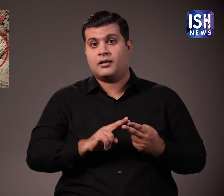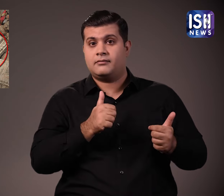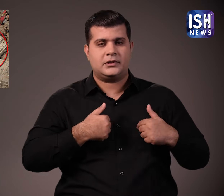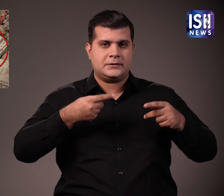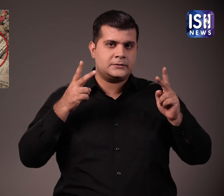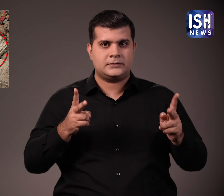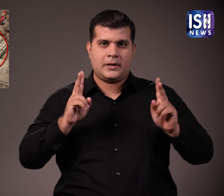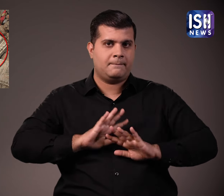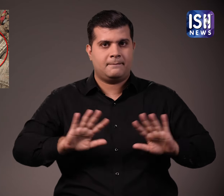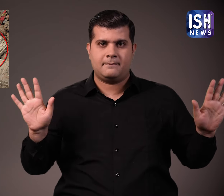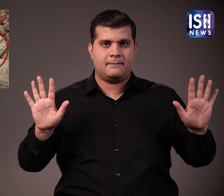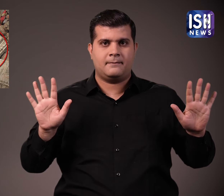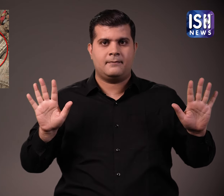अन्यता वे विरोध जारी रखेंगे.